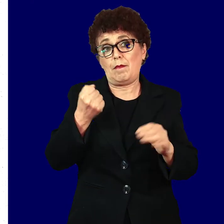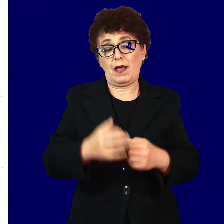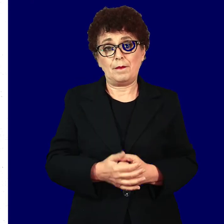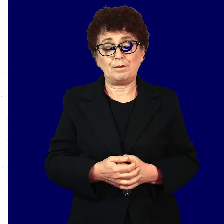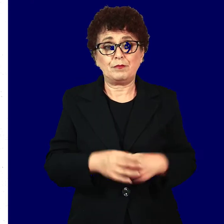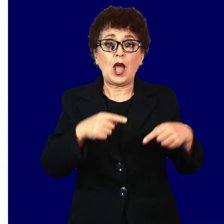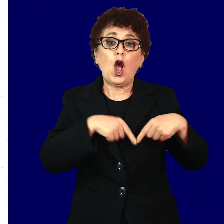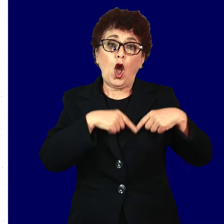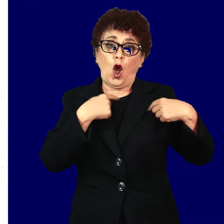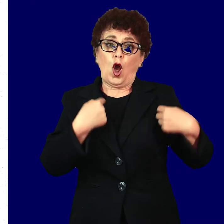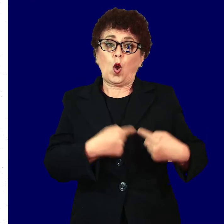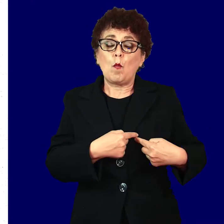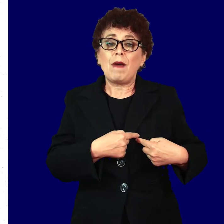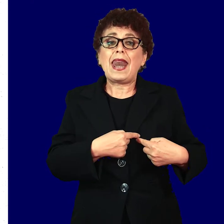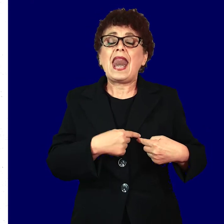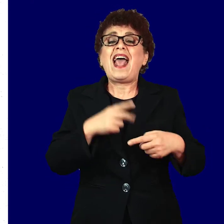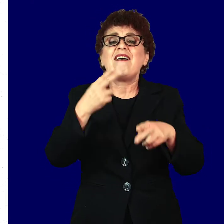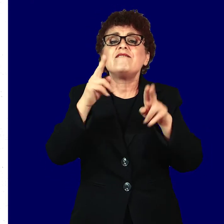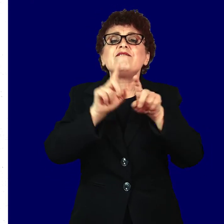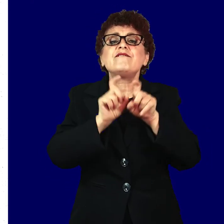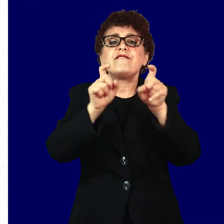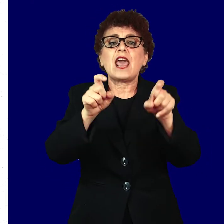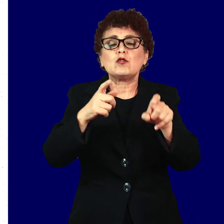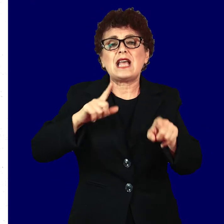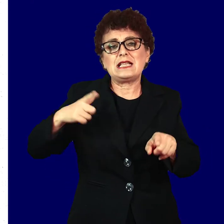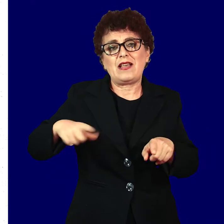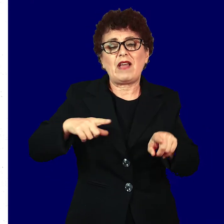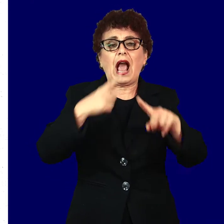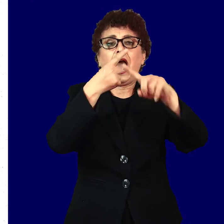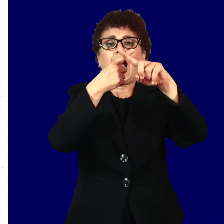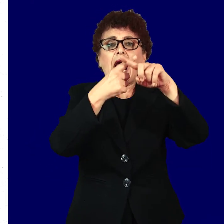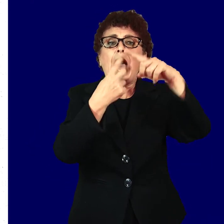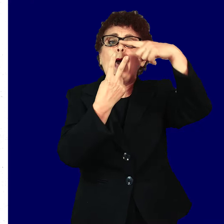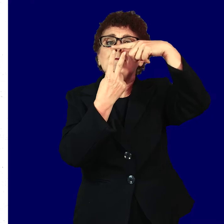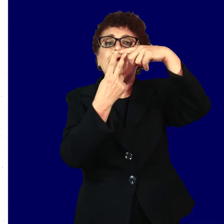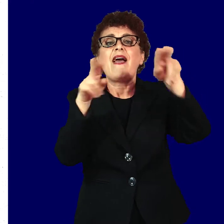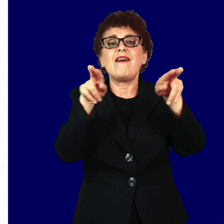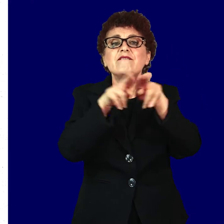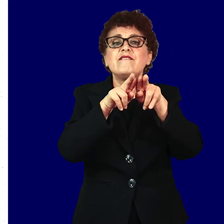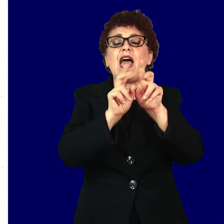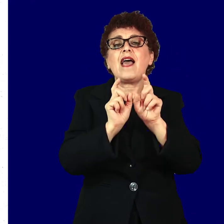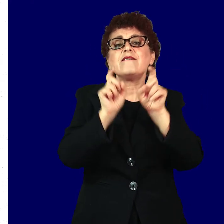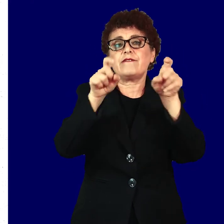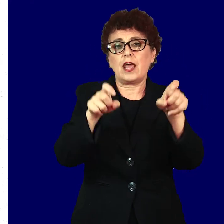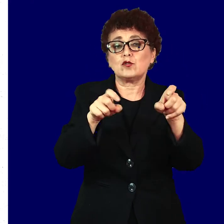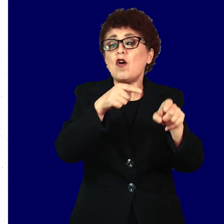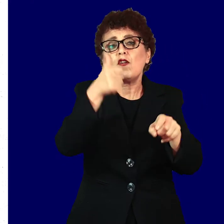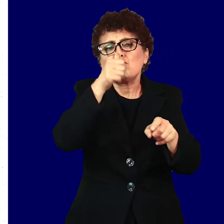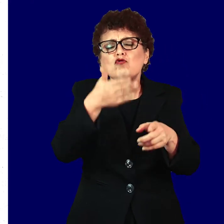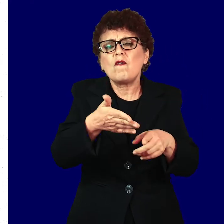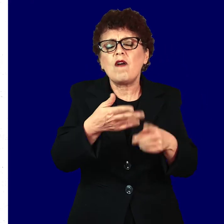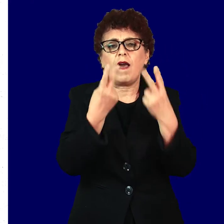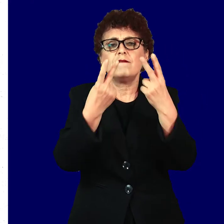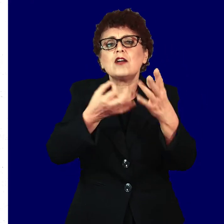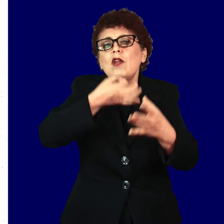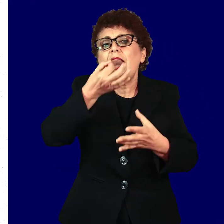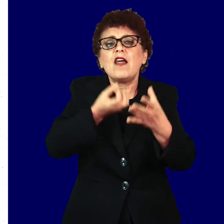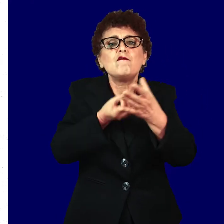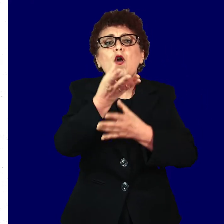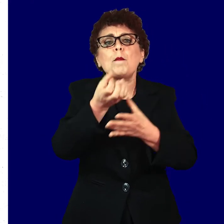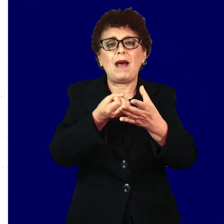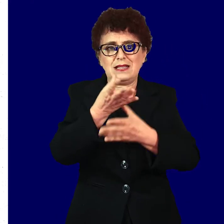Хуман папилома вирус ХП вирус Симптоми и важни информации